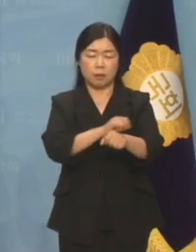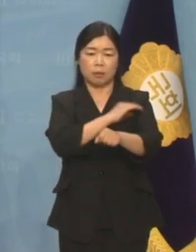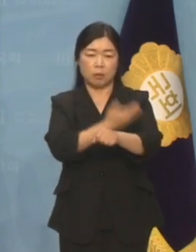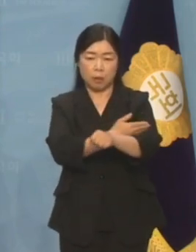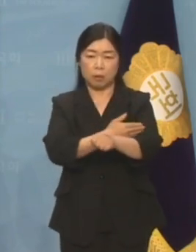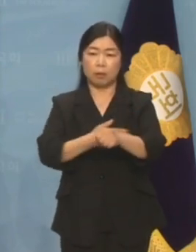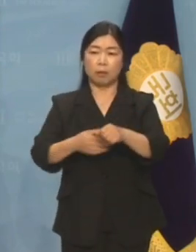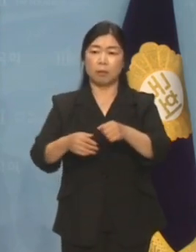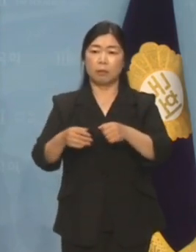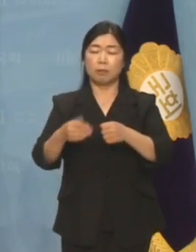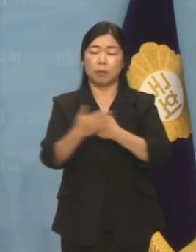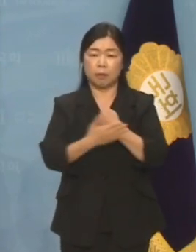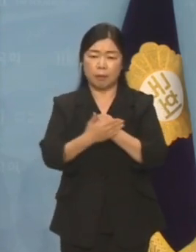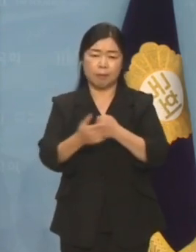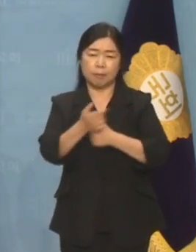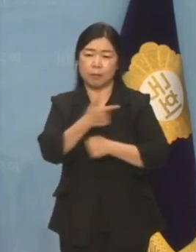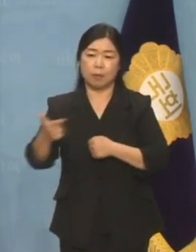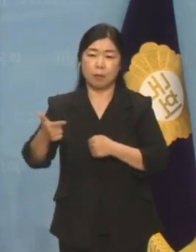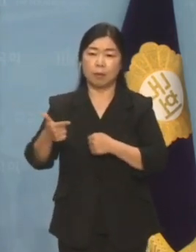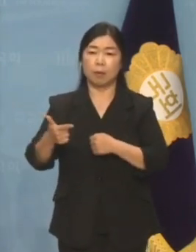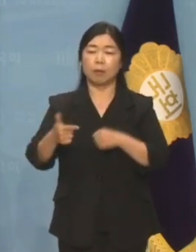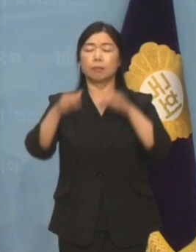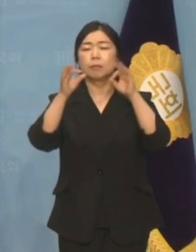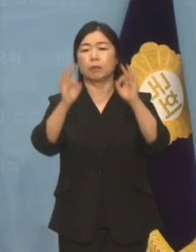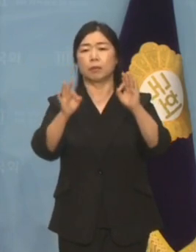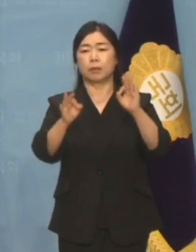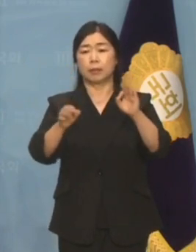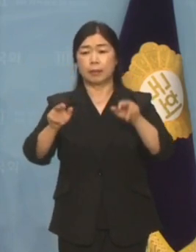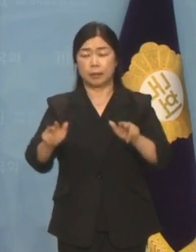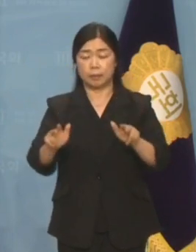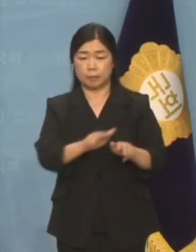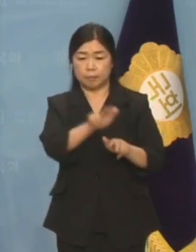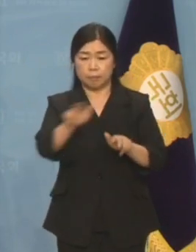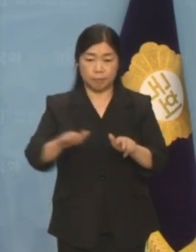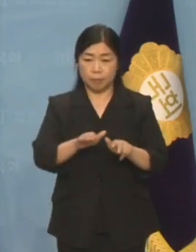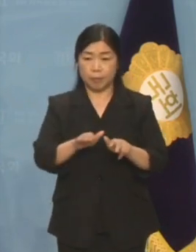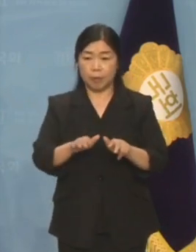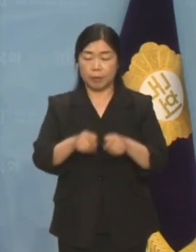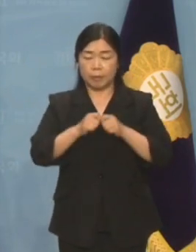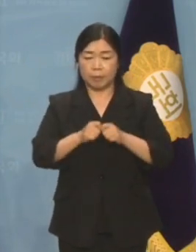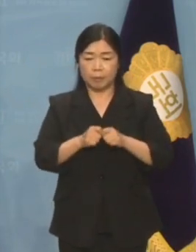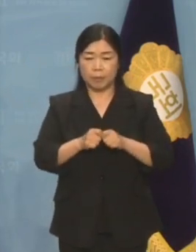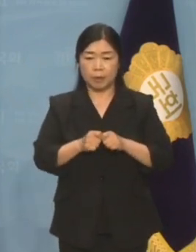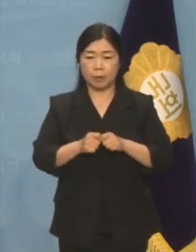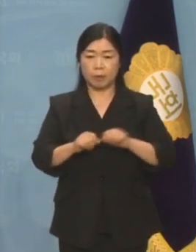여사 일가 고속도로 특혜 의혹의 실체를 명명백백히 밝혀내겠습니다.